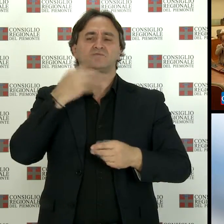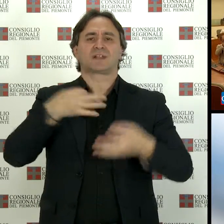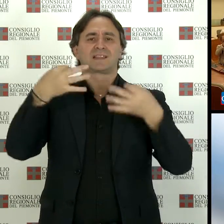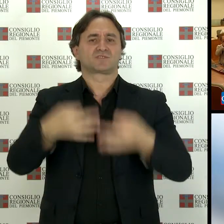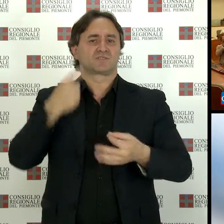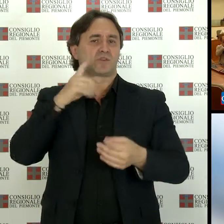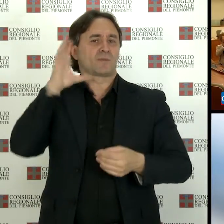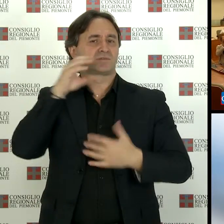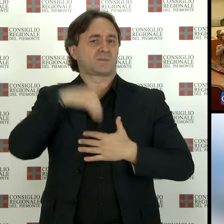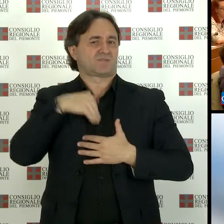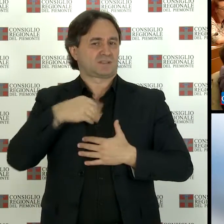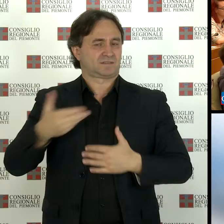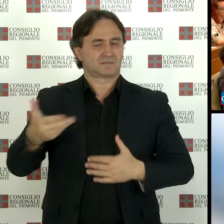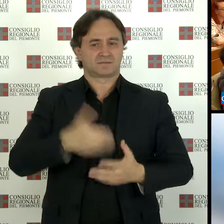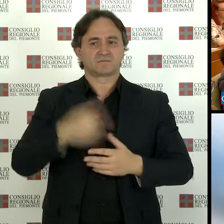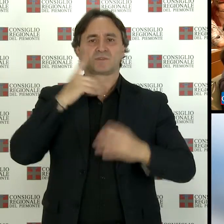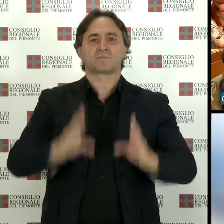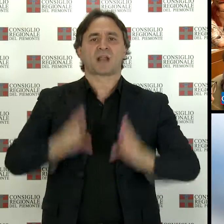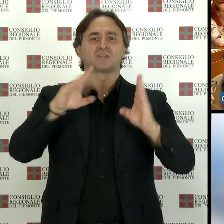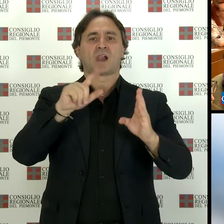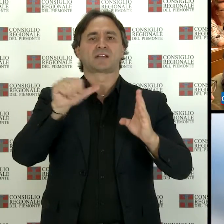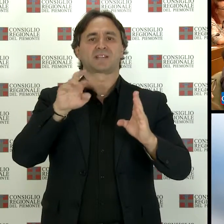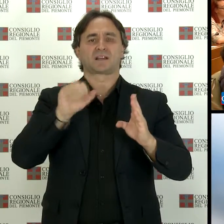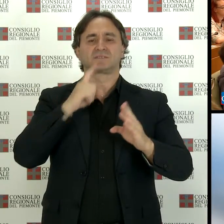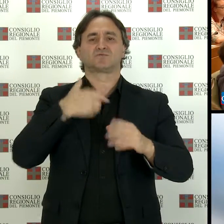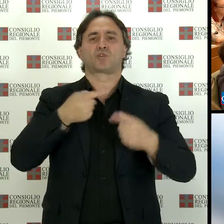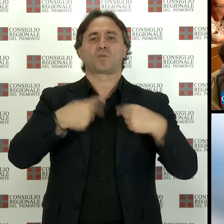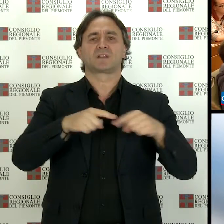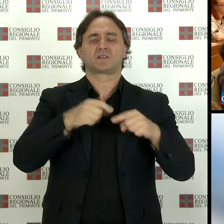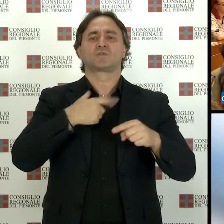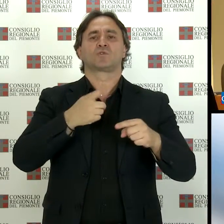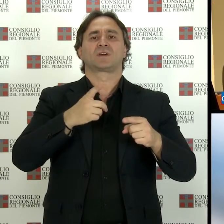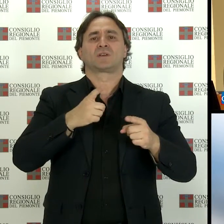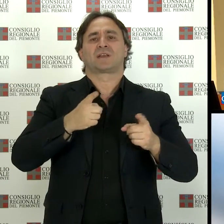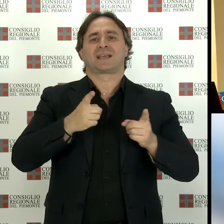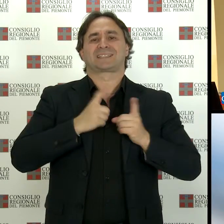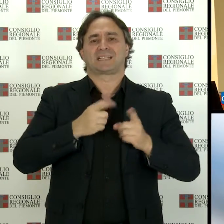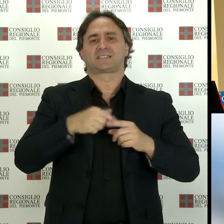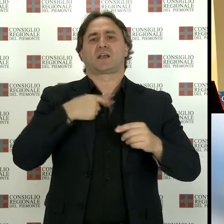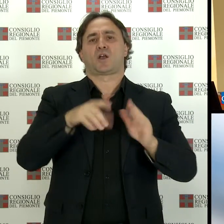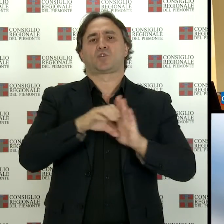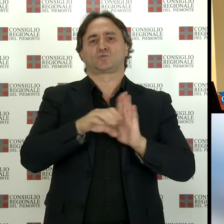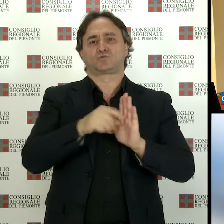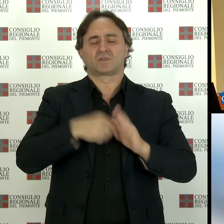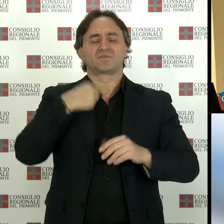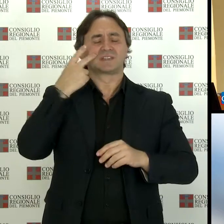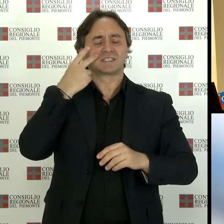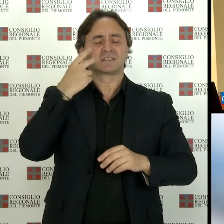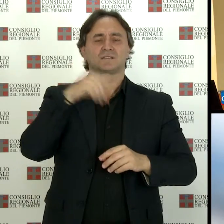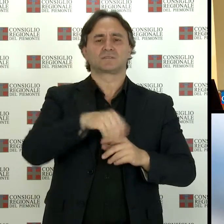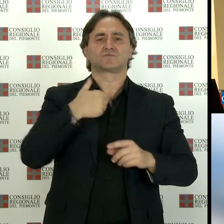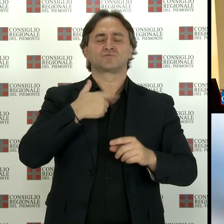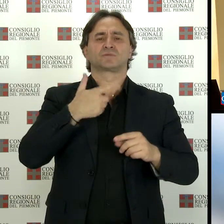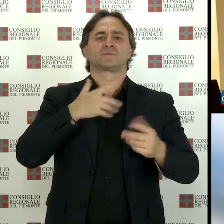svolto nell'Aula di Palazzo Lascaris il convegno promosso dal Comitato Resistenza e Costituzione sulle ragioni dei favorevoli e dei contrari alla riforma